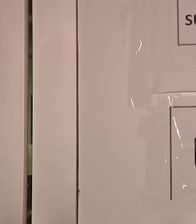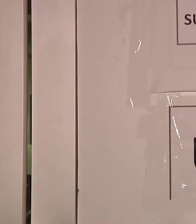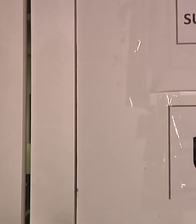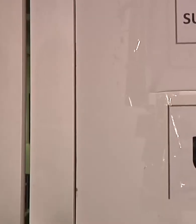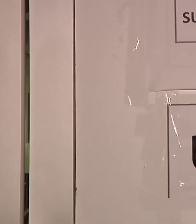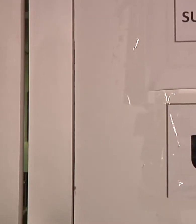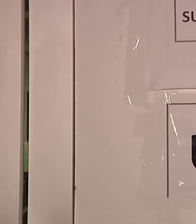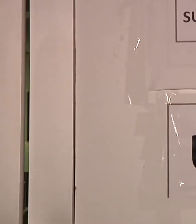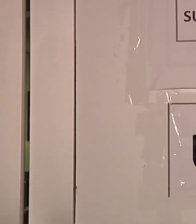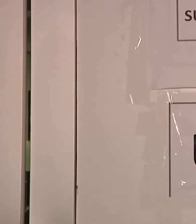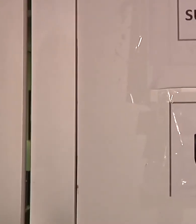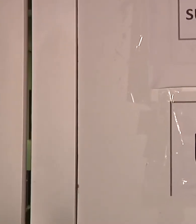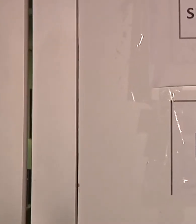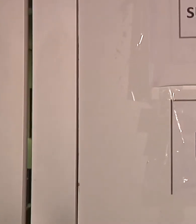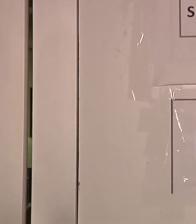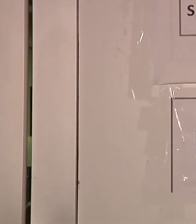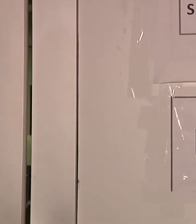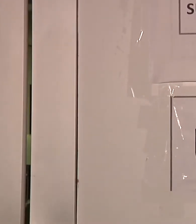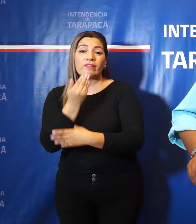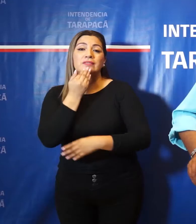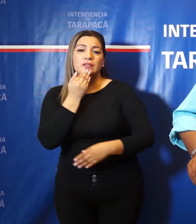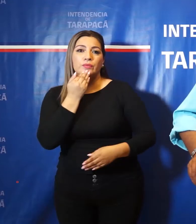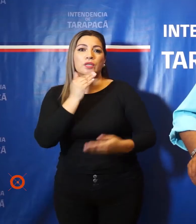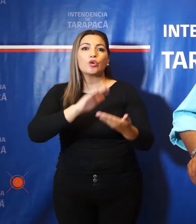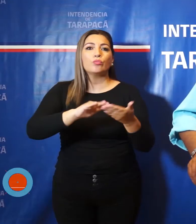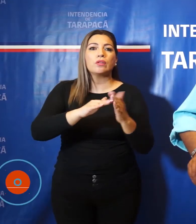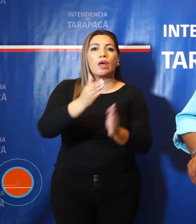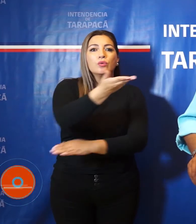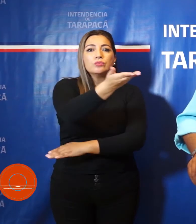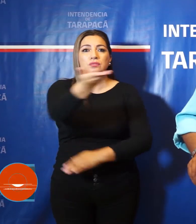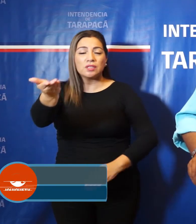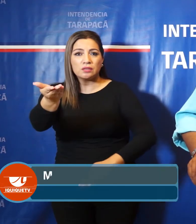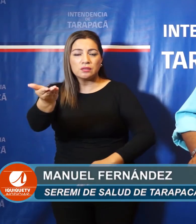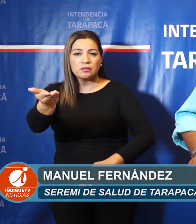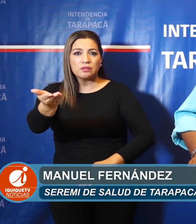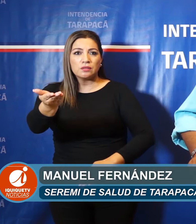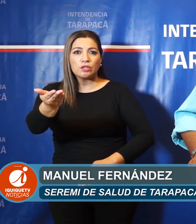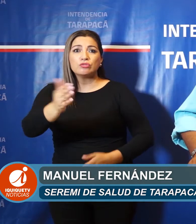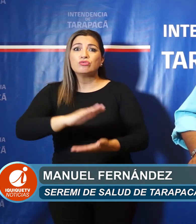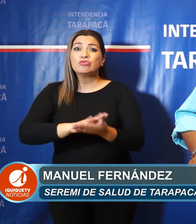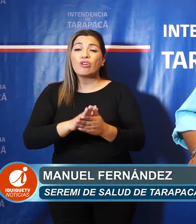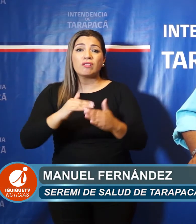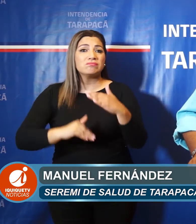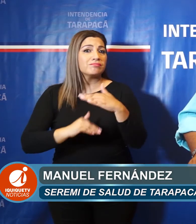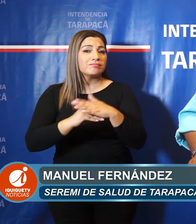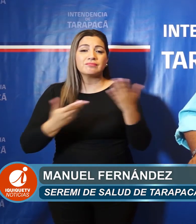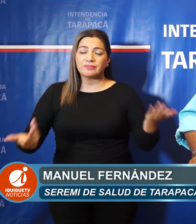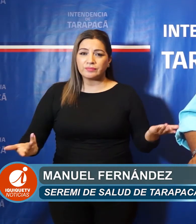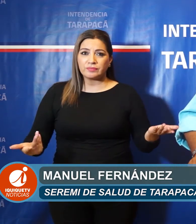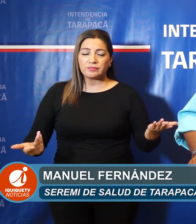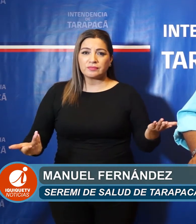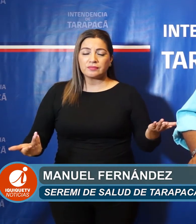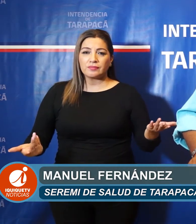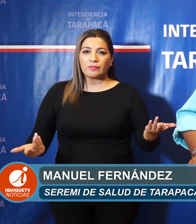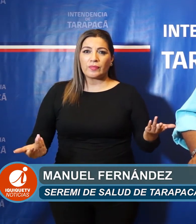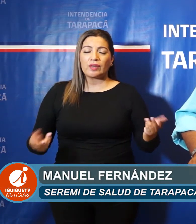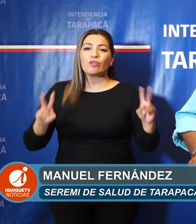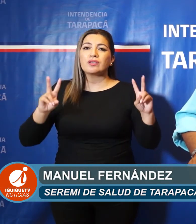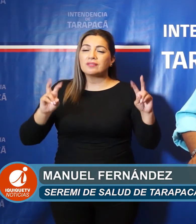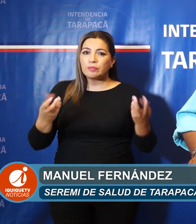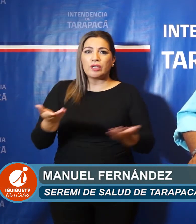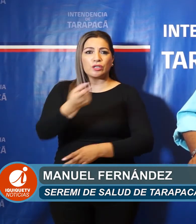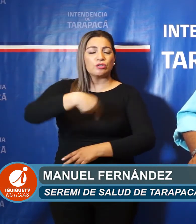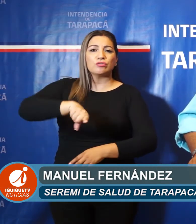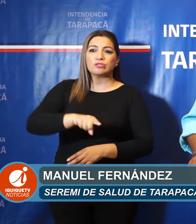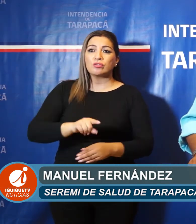apoyo de la ciudadanía. Pero el llamado de la comunidad. Todo tiene un límite. Y los límites están asociados a los recursos